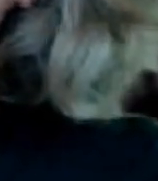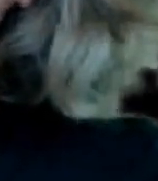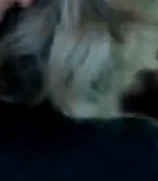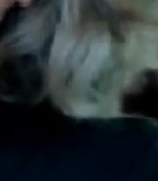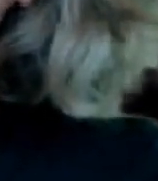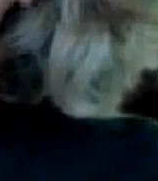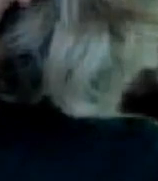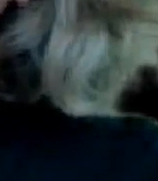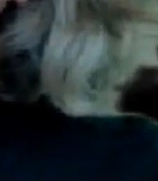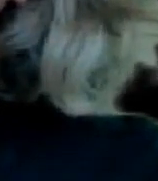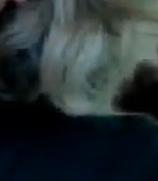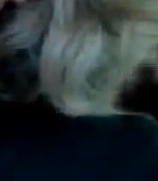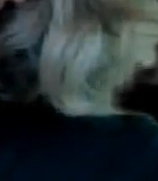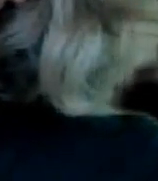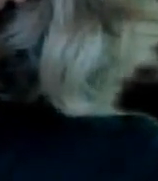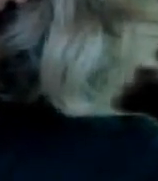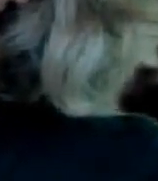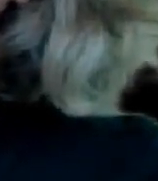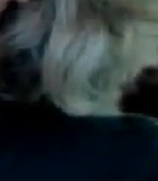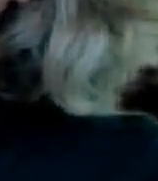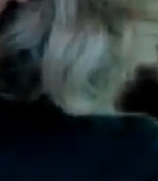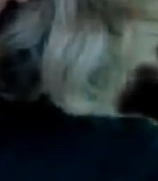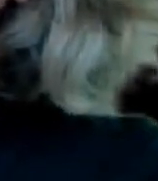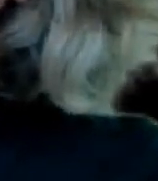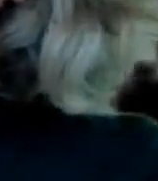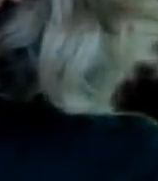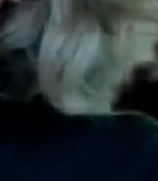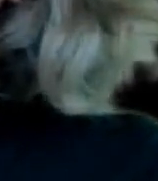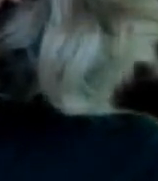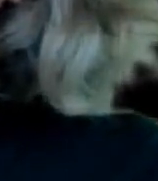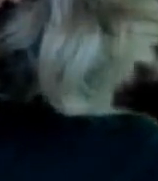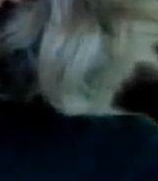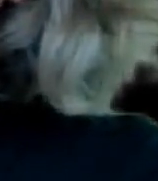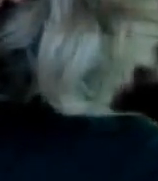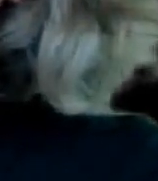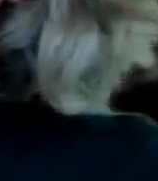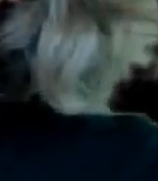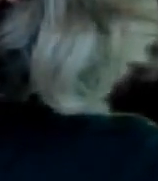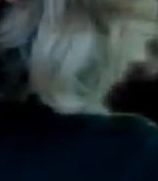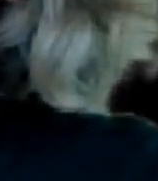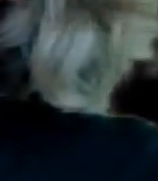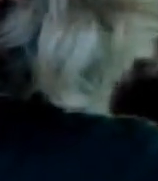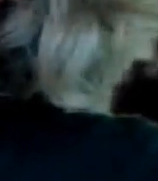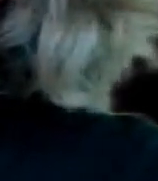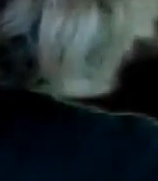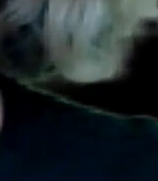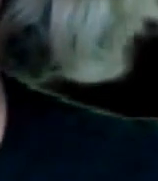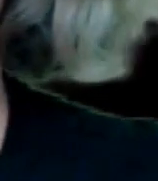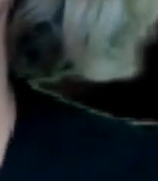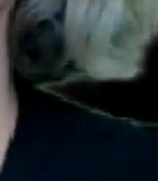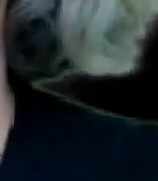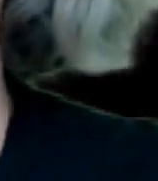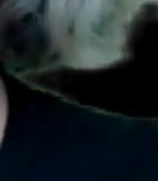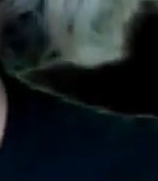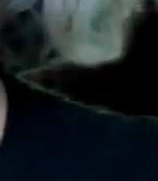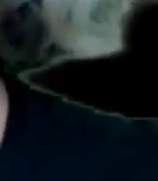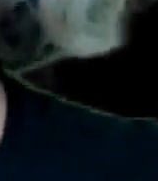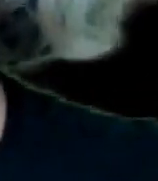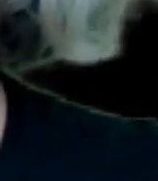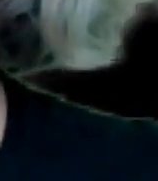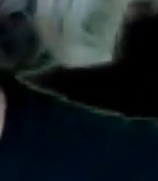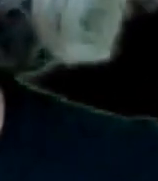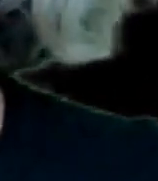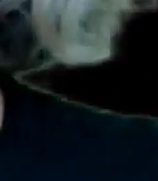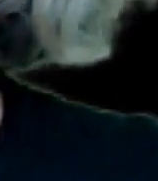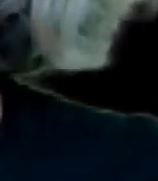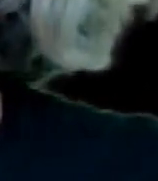temas sobre los cuales hablar ¿Por qué? Porque nunca se sabe O al menos yo en mi caso No